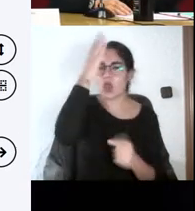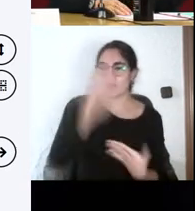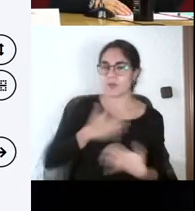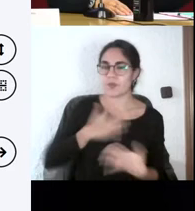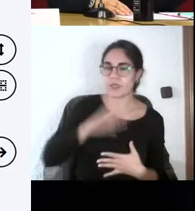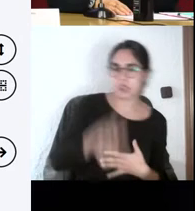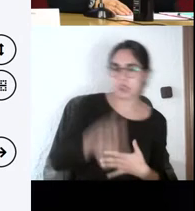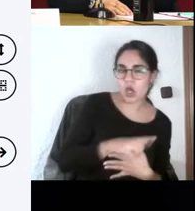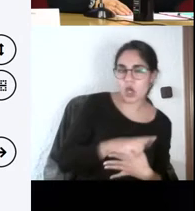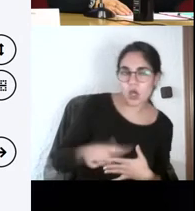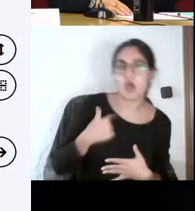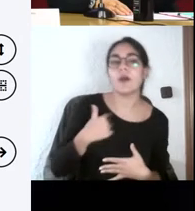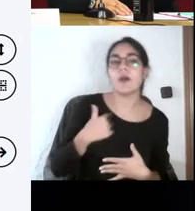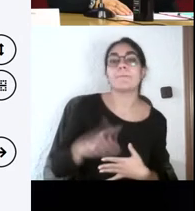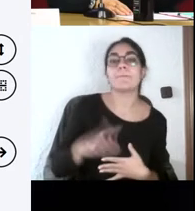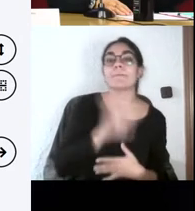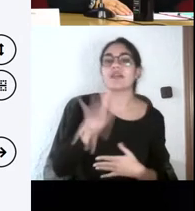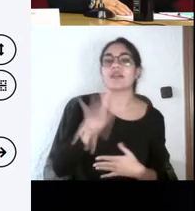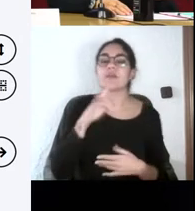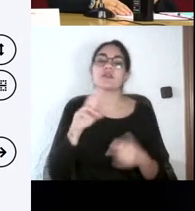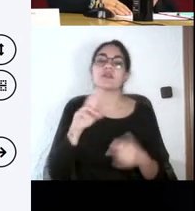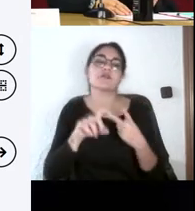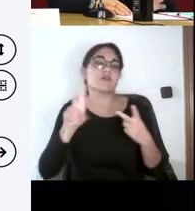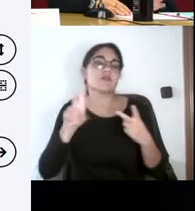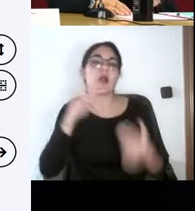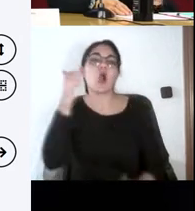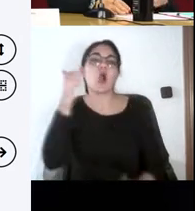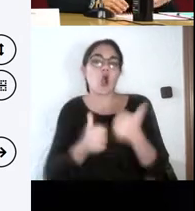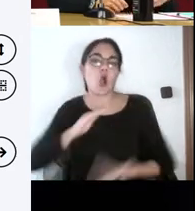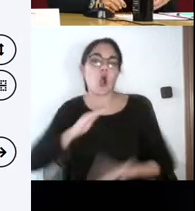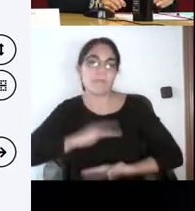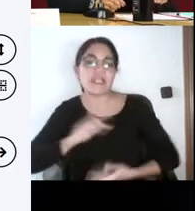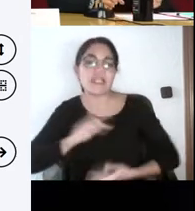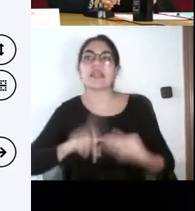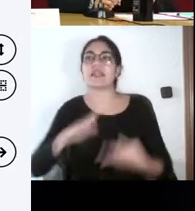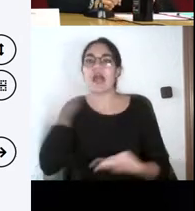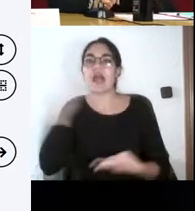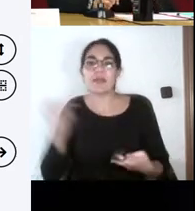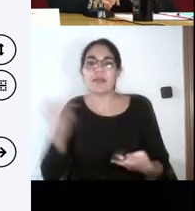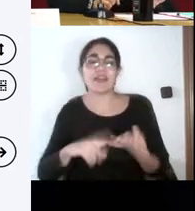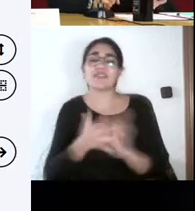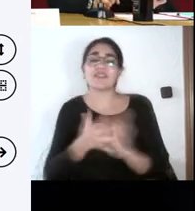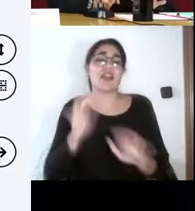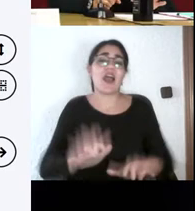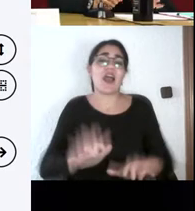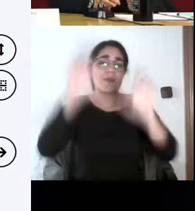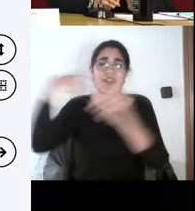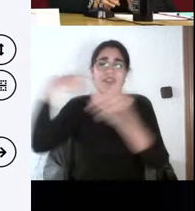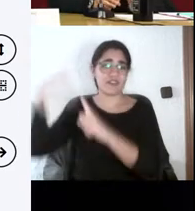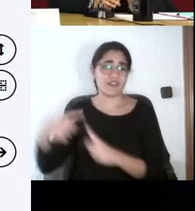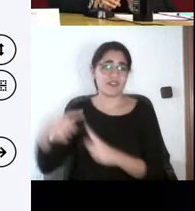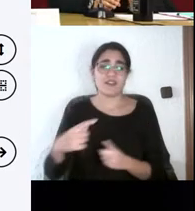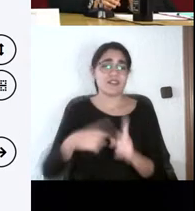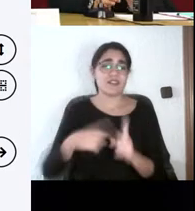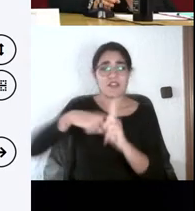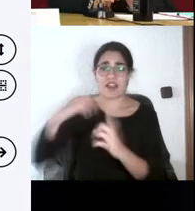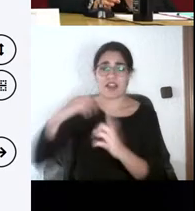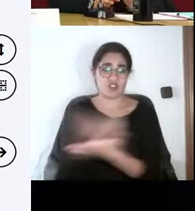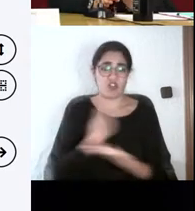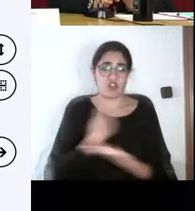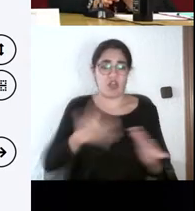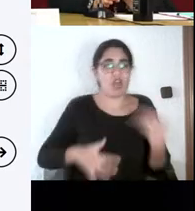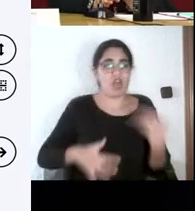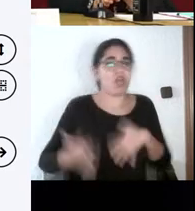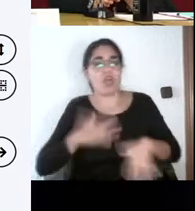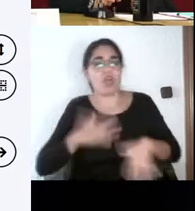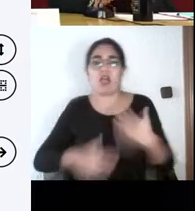adquisición de competencias, habilidades, entendimiento, comprensión, todos los niveles de aprendizaje que se estén trabajando en cada prueba, que tienen